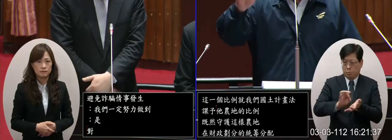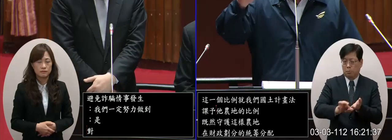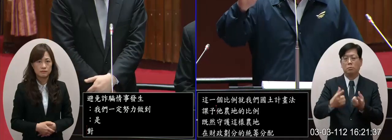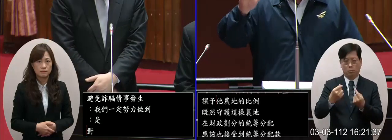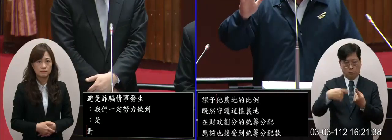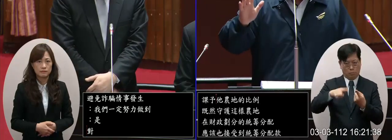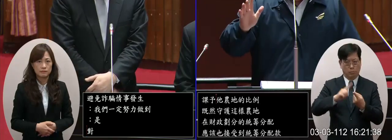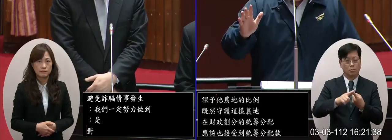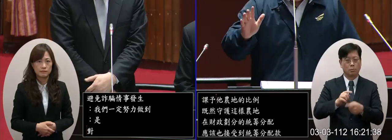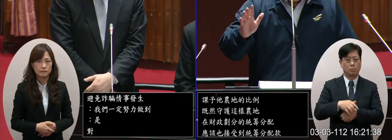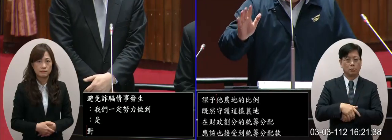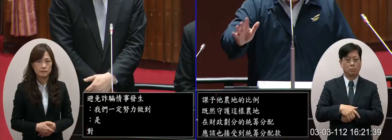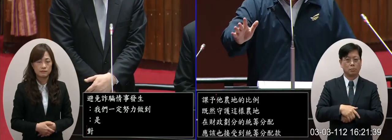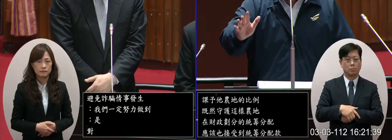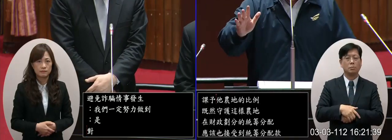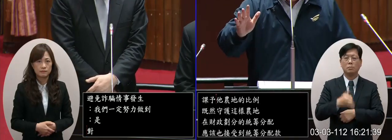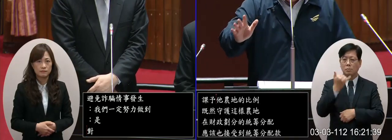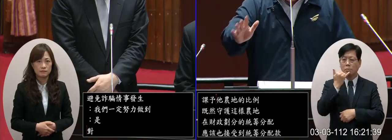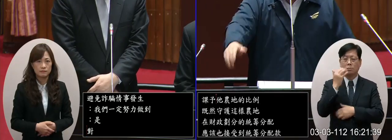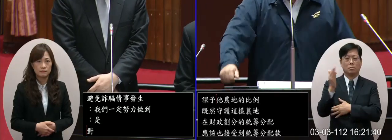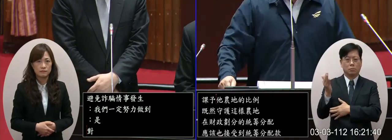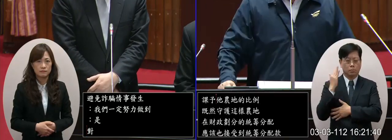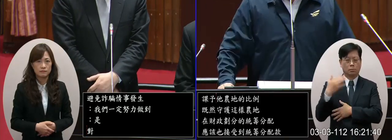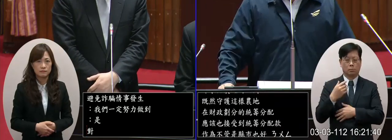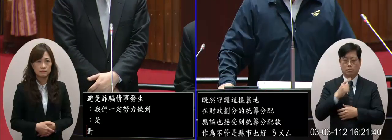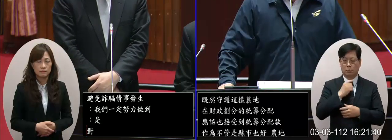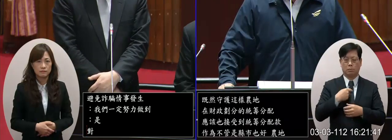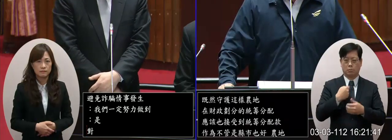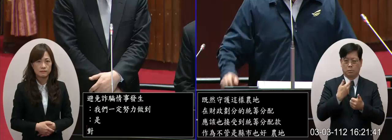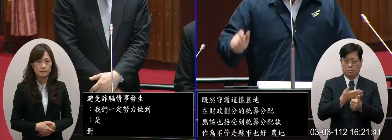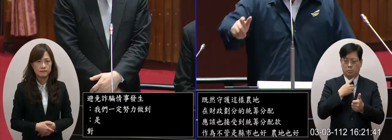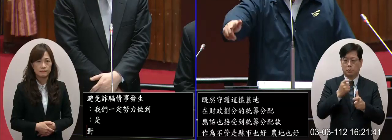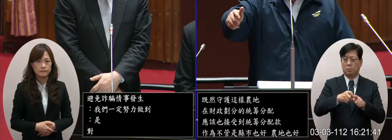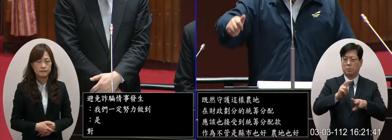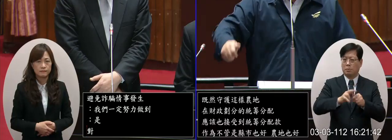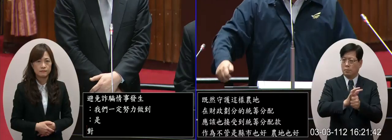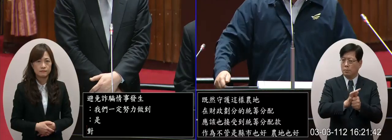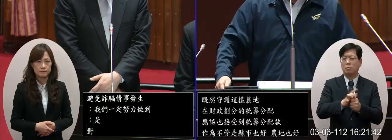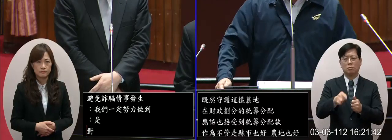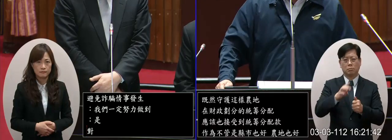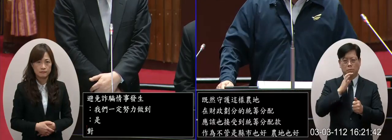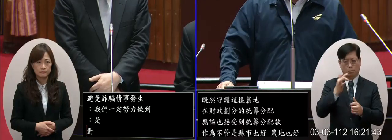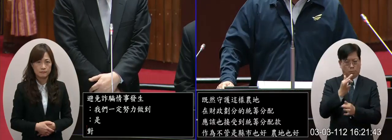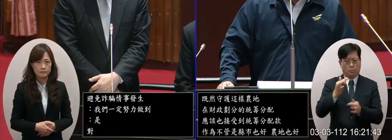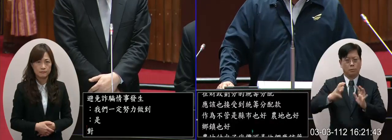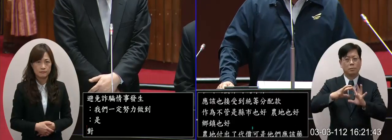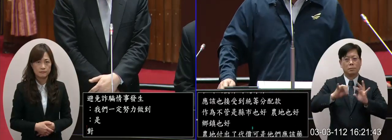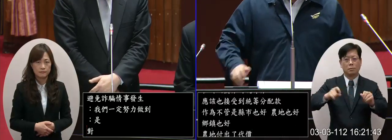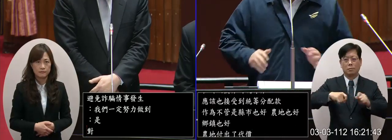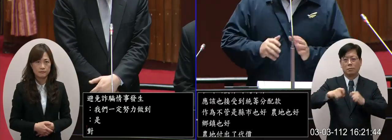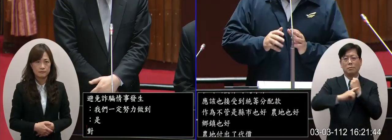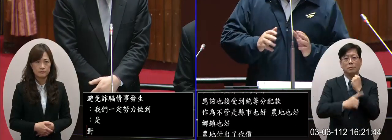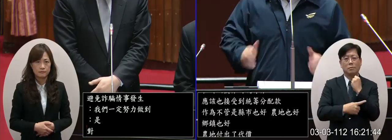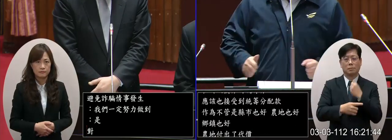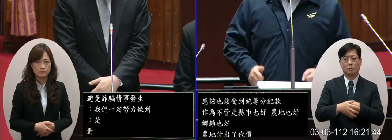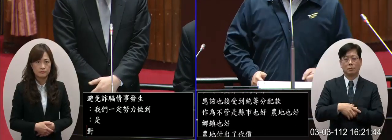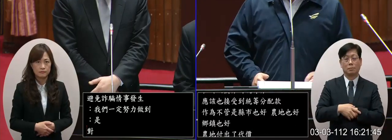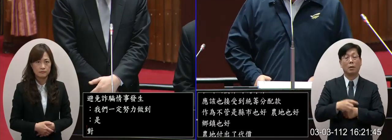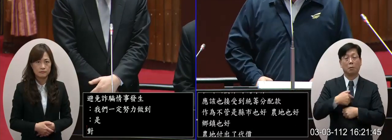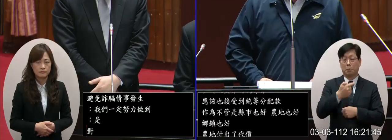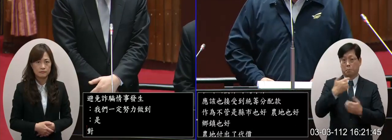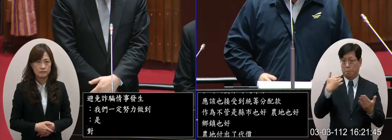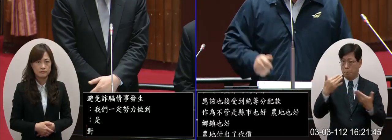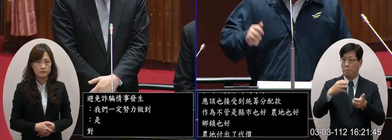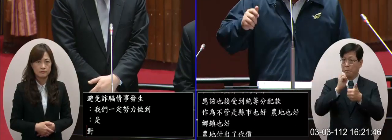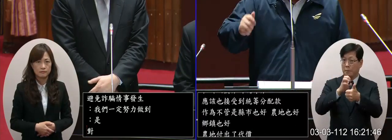他們應該要可以享受更好的公共建設那才是一個完善的國土計畫法所以我現在具體